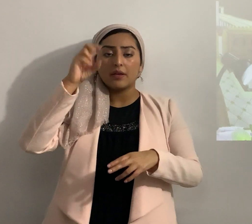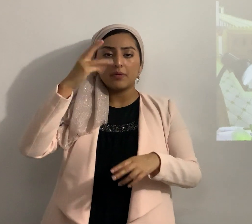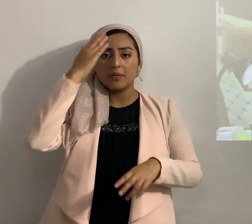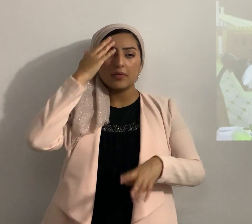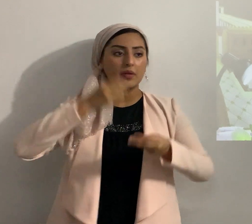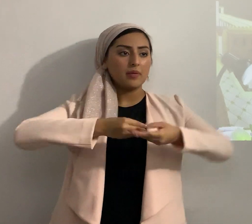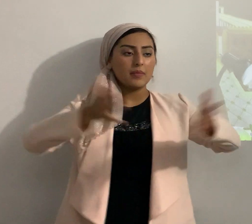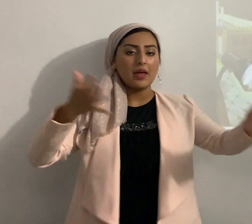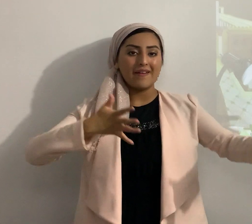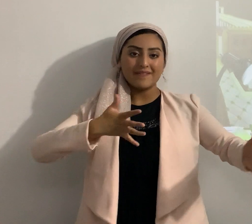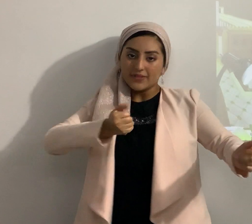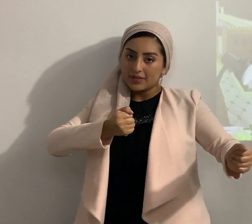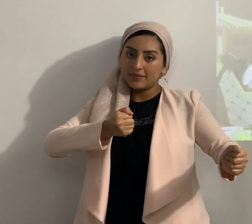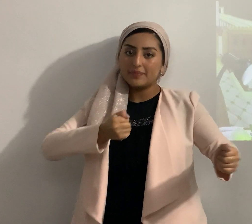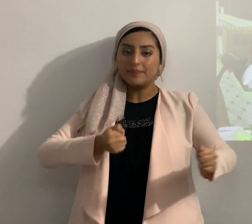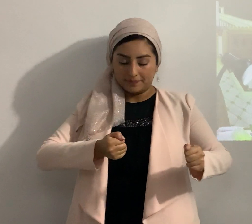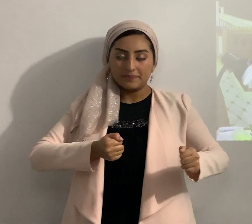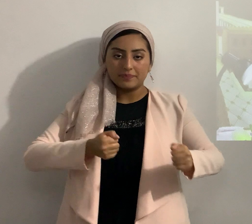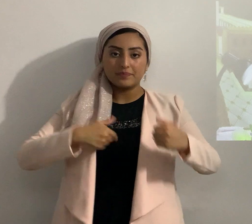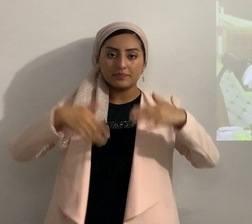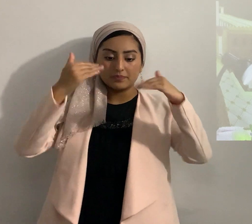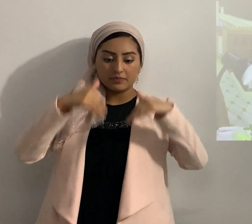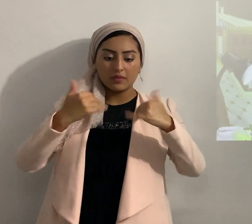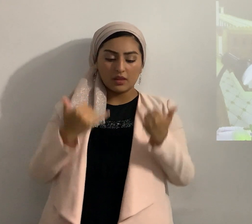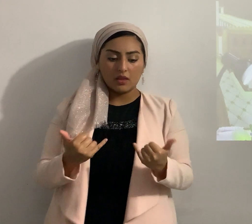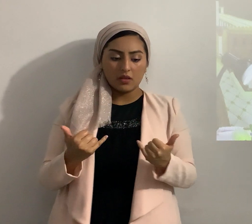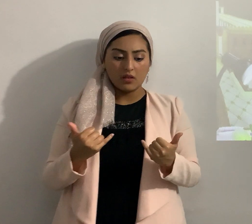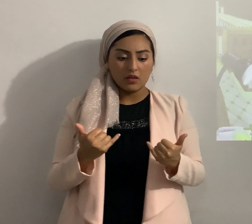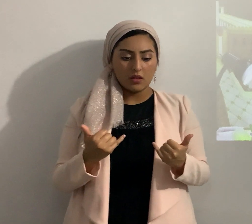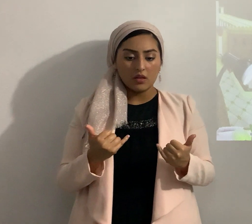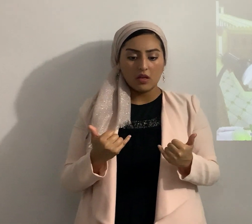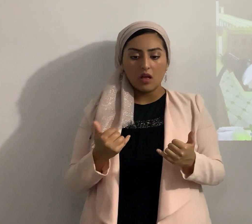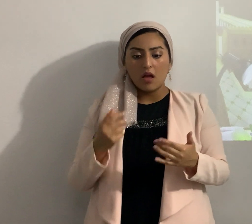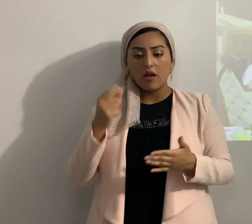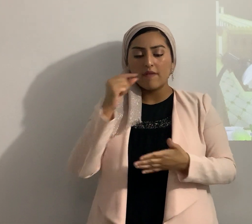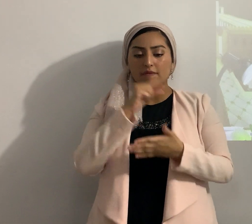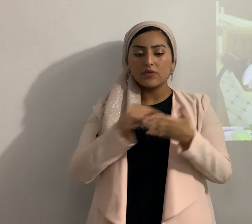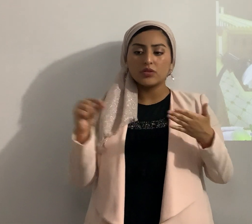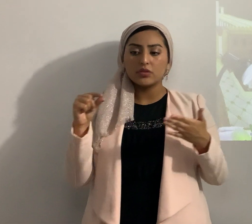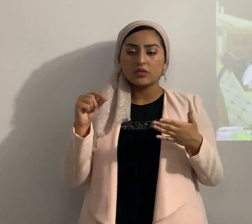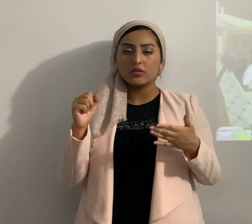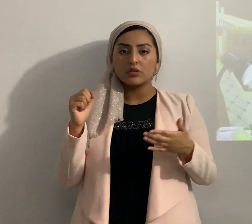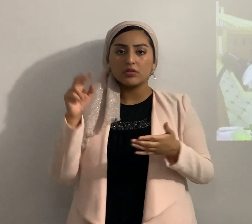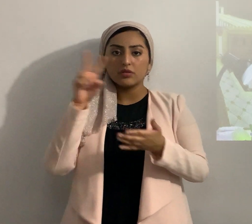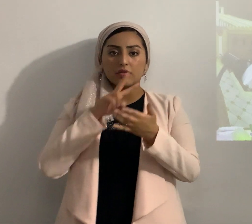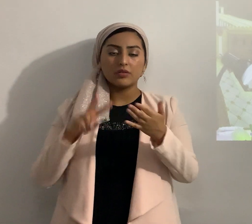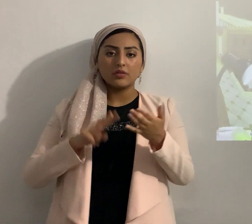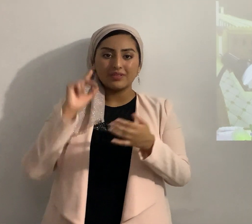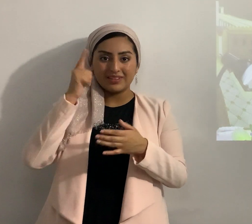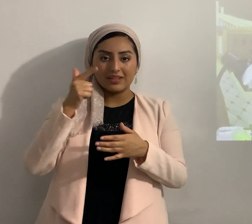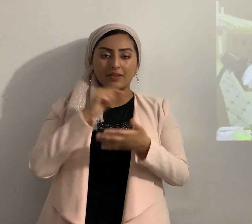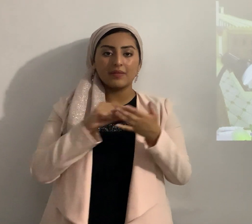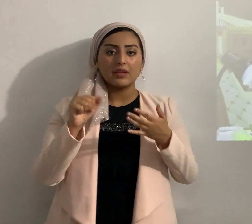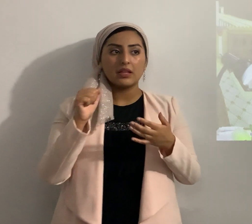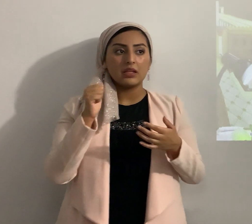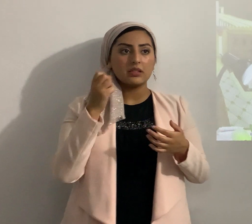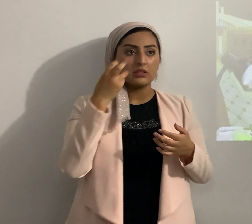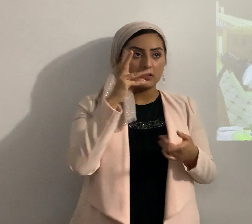rápido bueno ahora del verso vamos a leer después el verso 16 al 23 es una